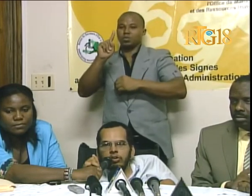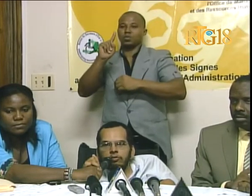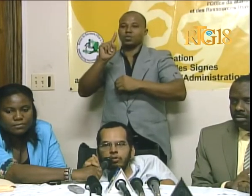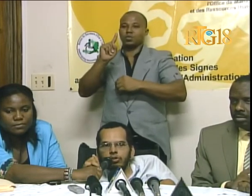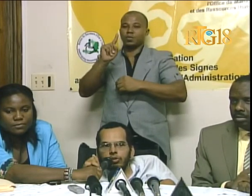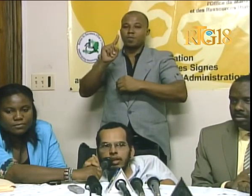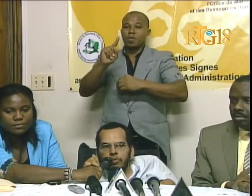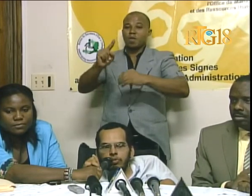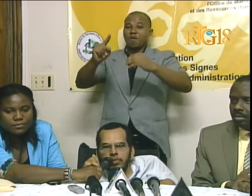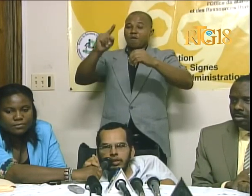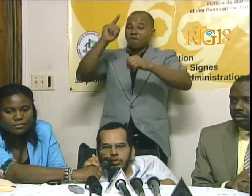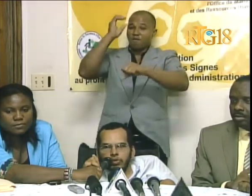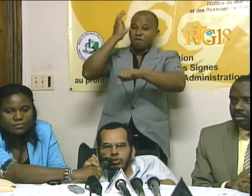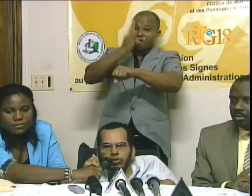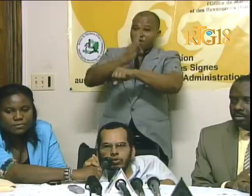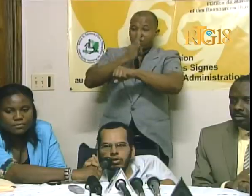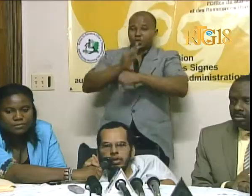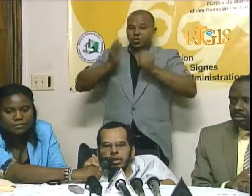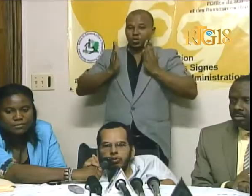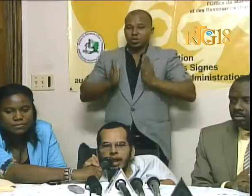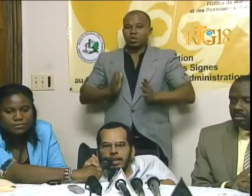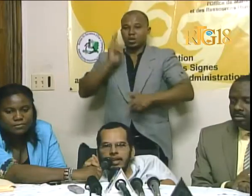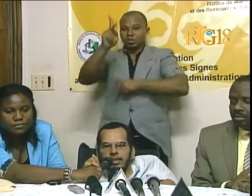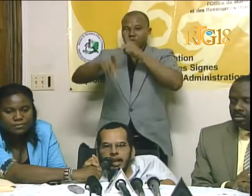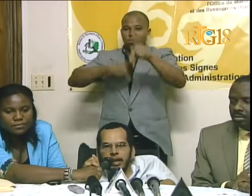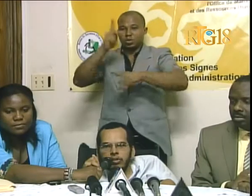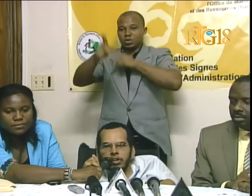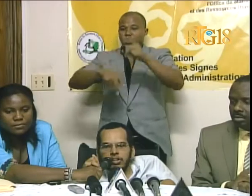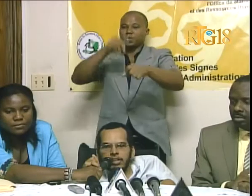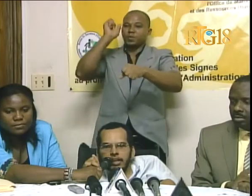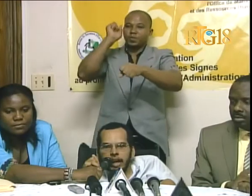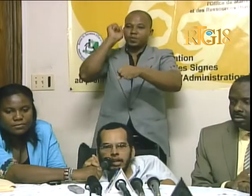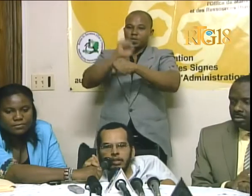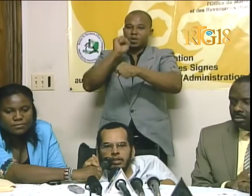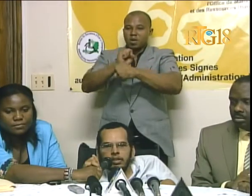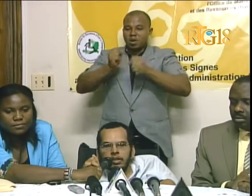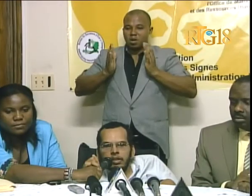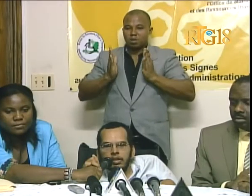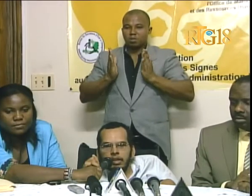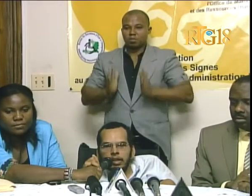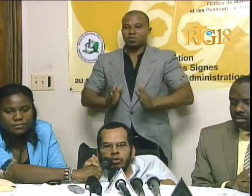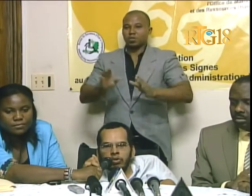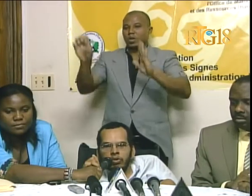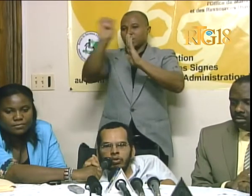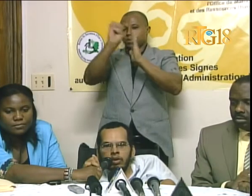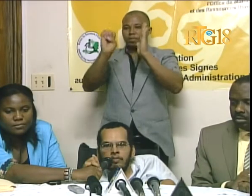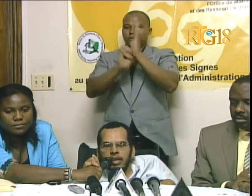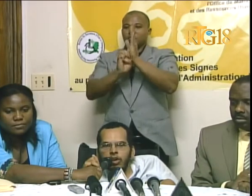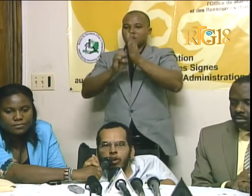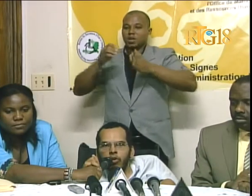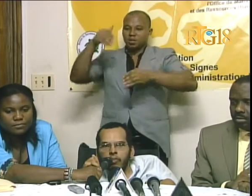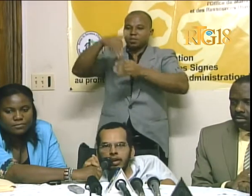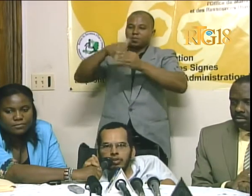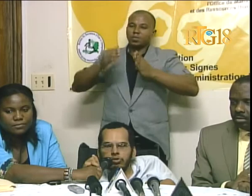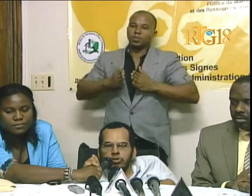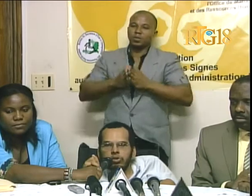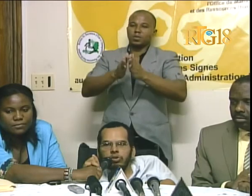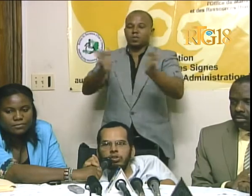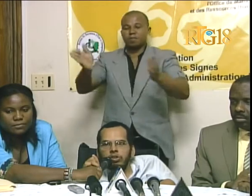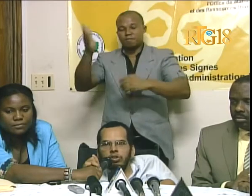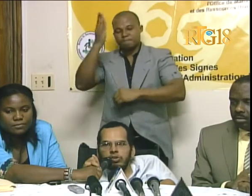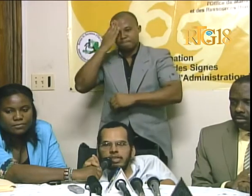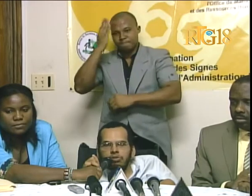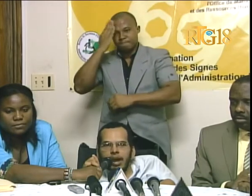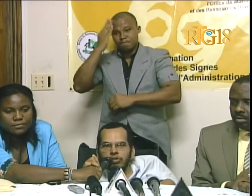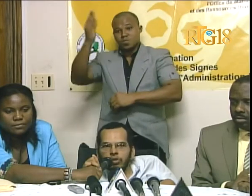foksyonèr publik yo, an ploye l'Etat yo, an jeneral gen yon meyor kompryensyon